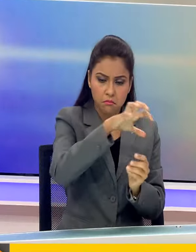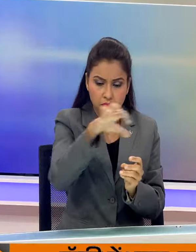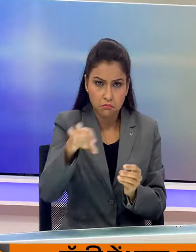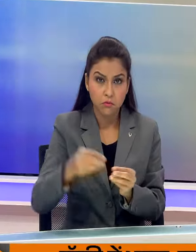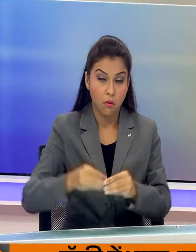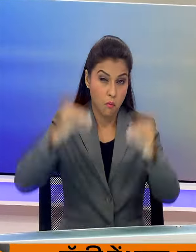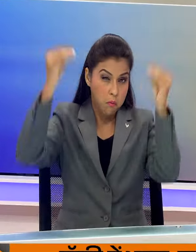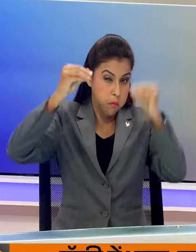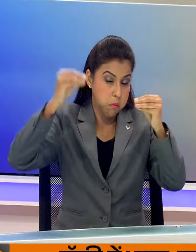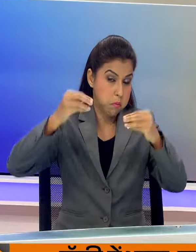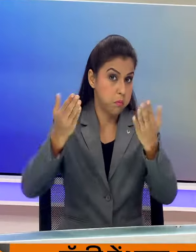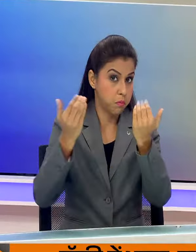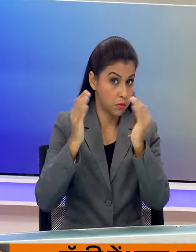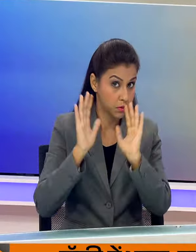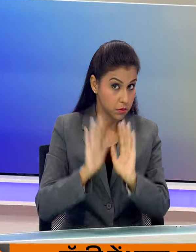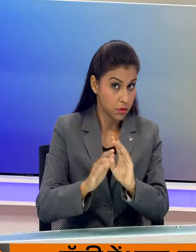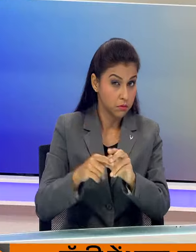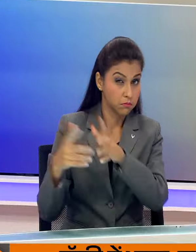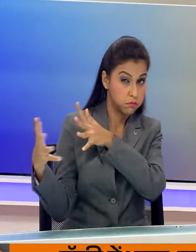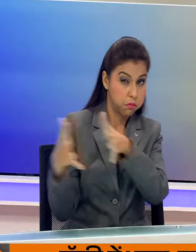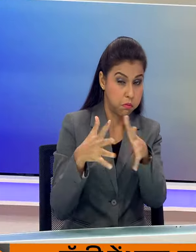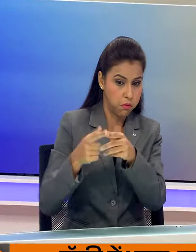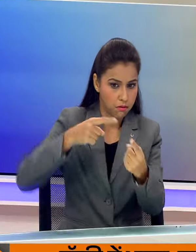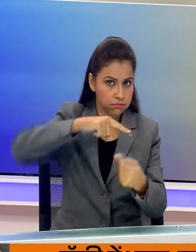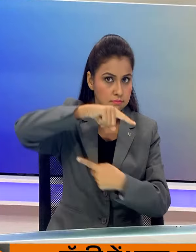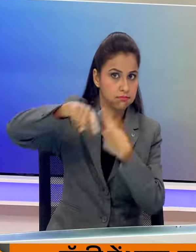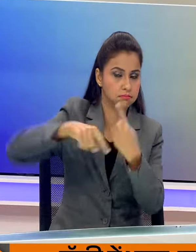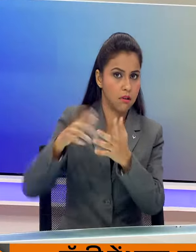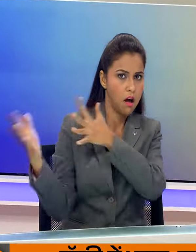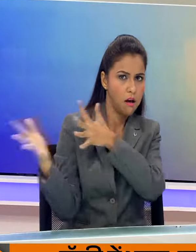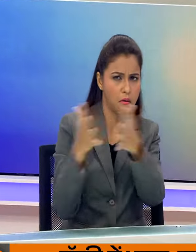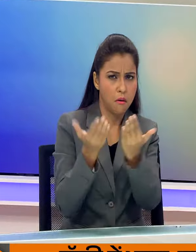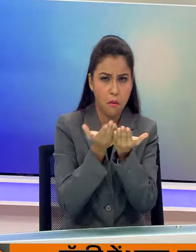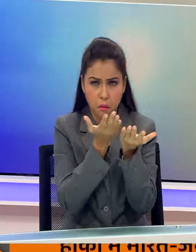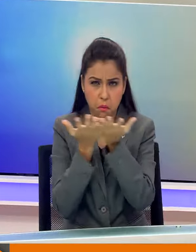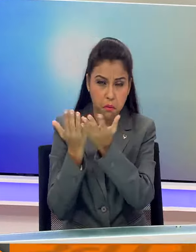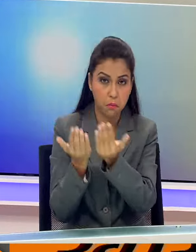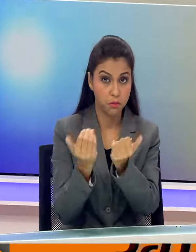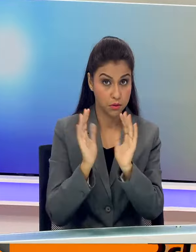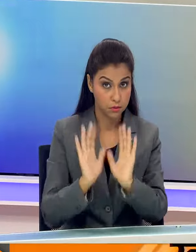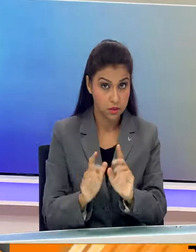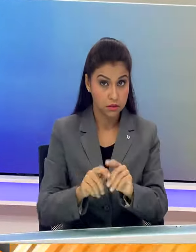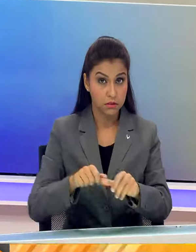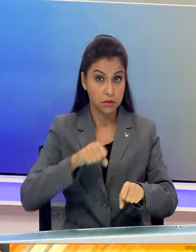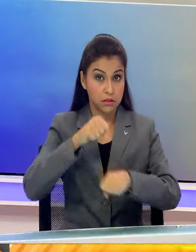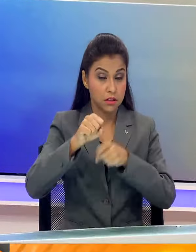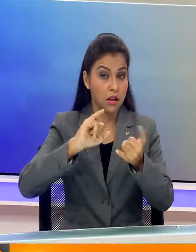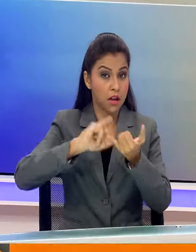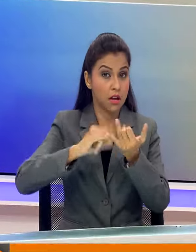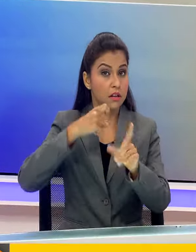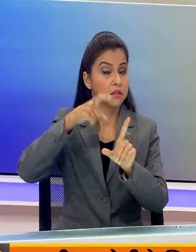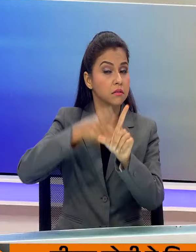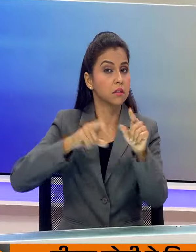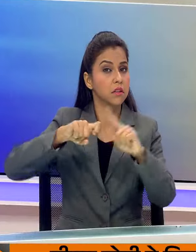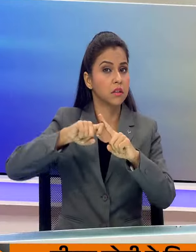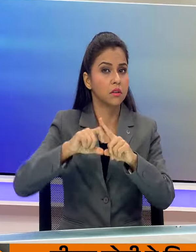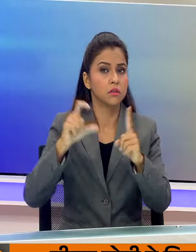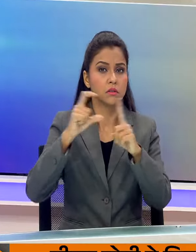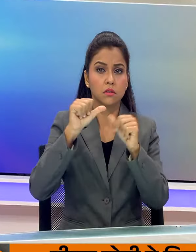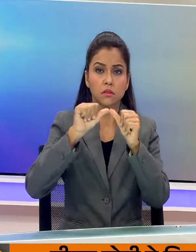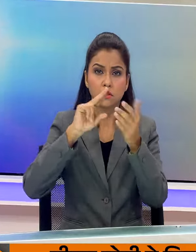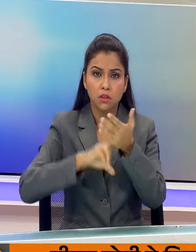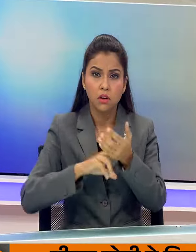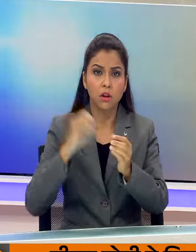में तेज बारिश और तुफान के साथ तेज रफतार से हवाएं चल सकती है साइकलोन दाना का असर पश्चे मंगाल से लेकर